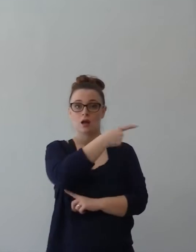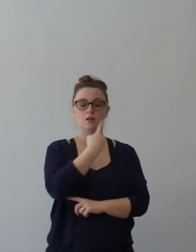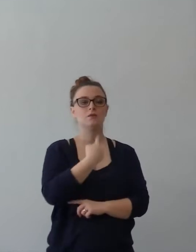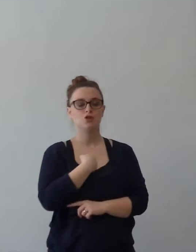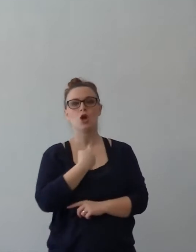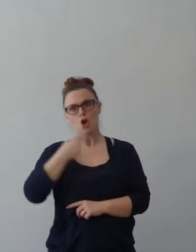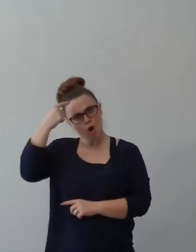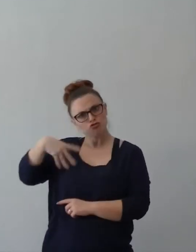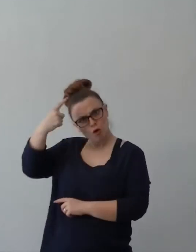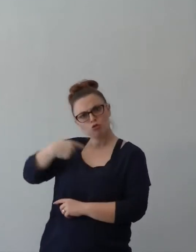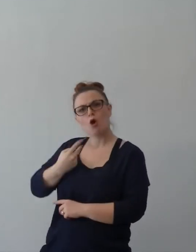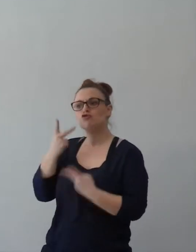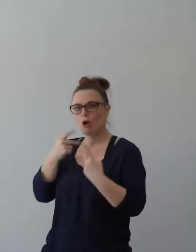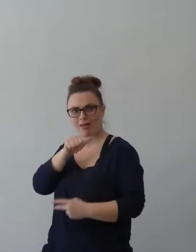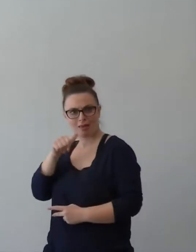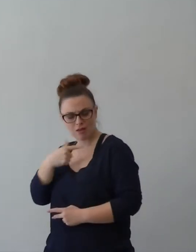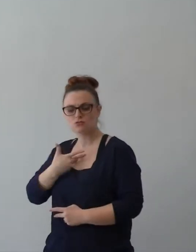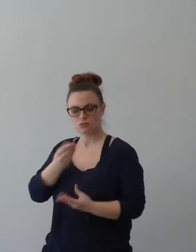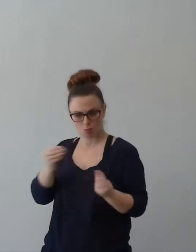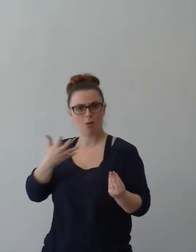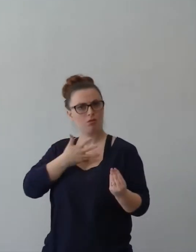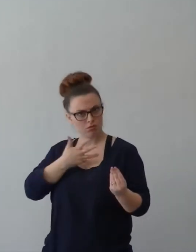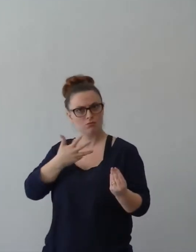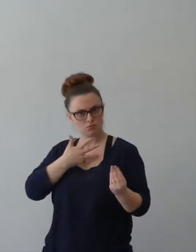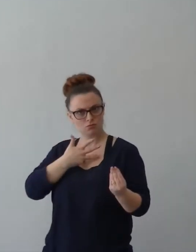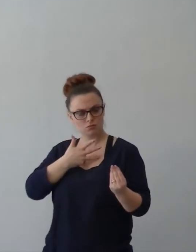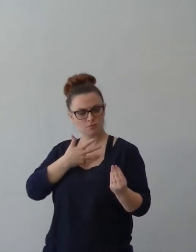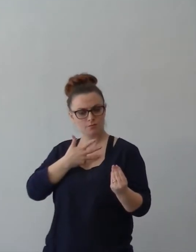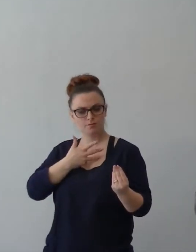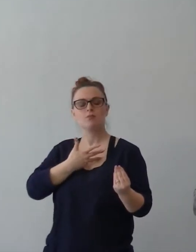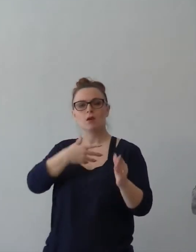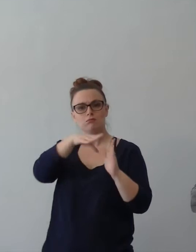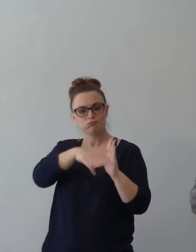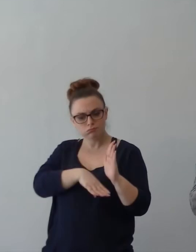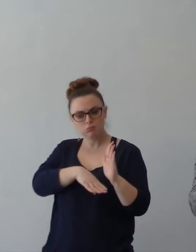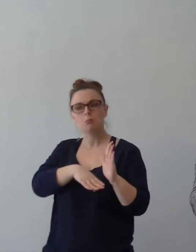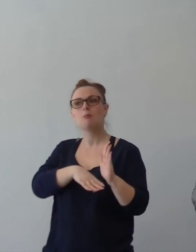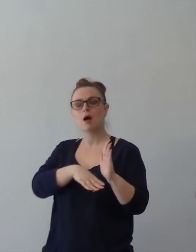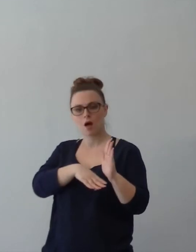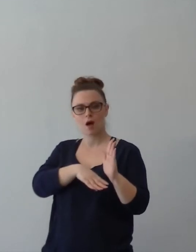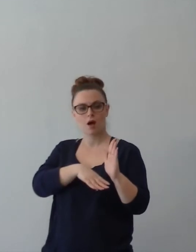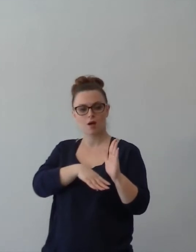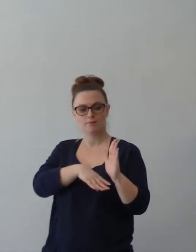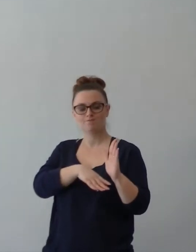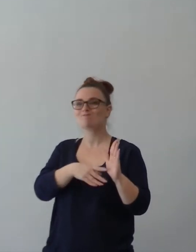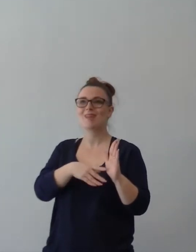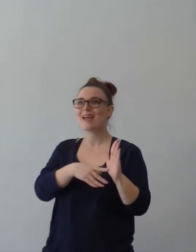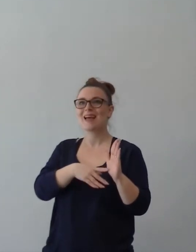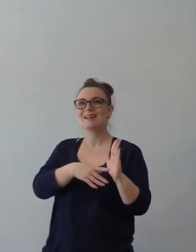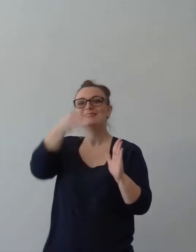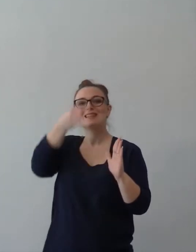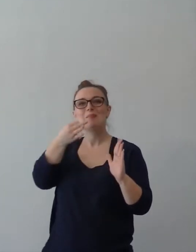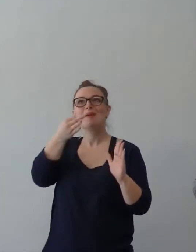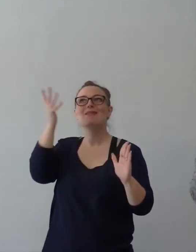gioia e so che ho degli strumenti, ma è come avere un mobile dell'Ikea